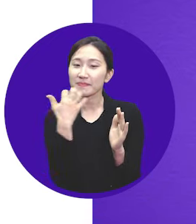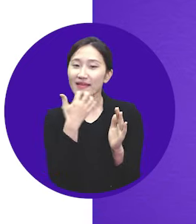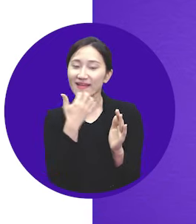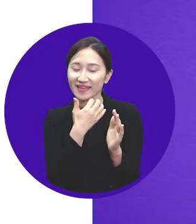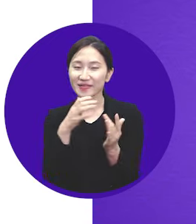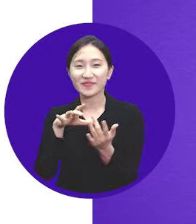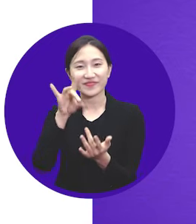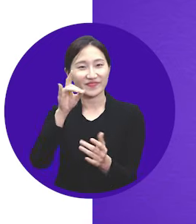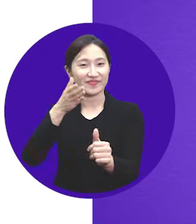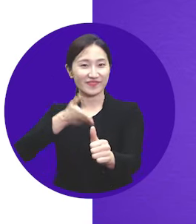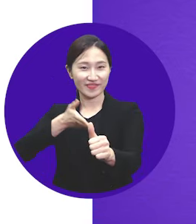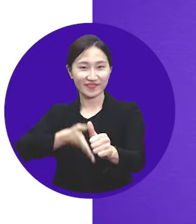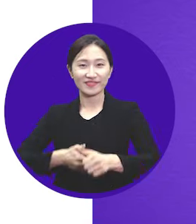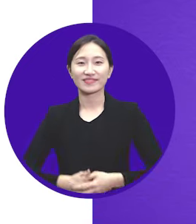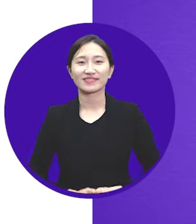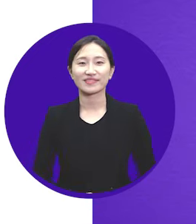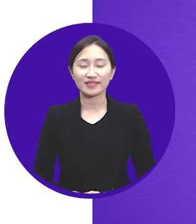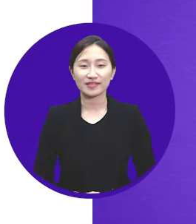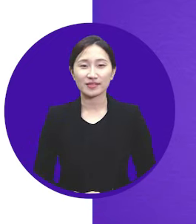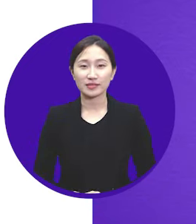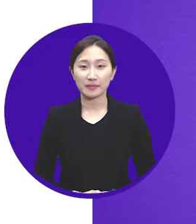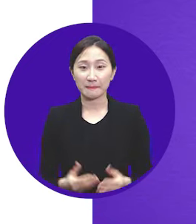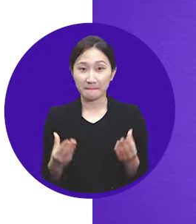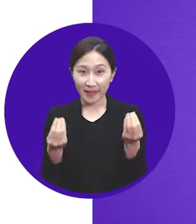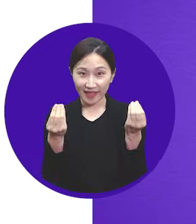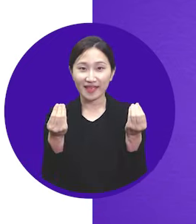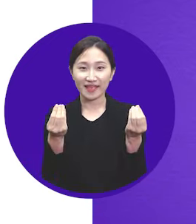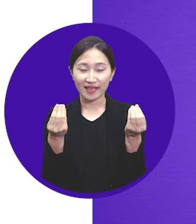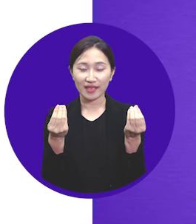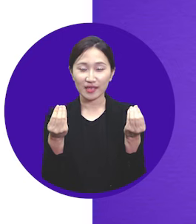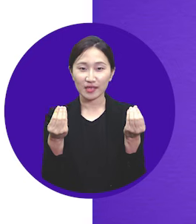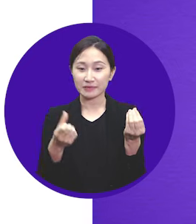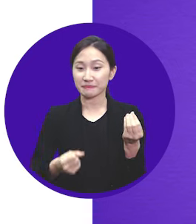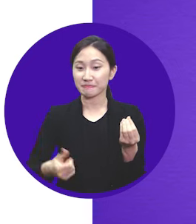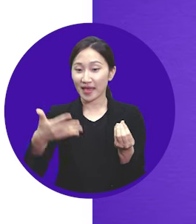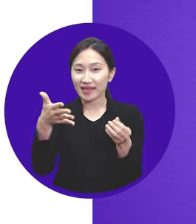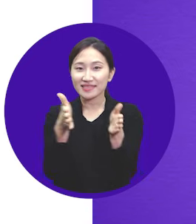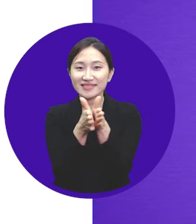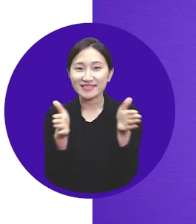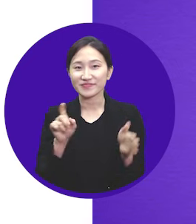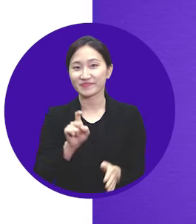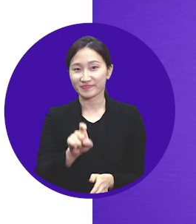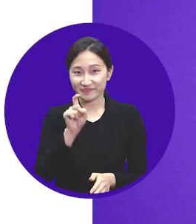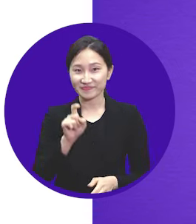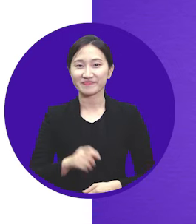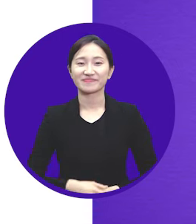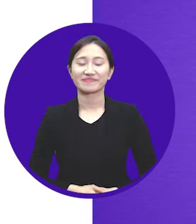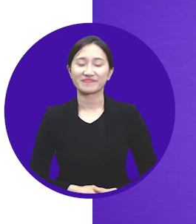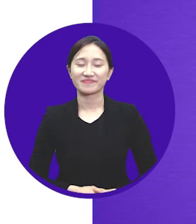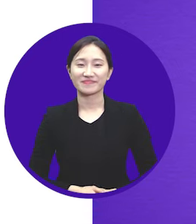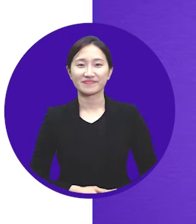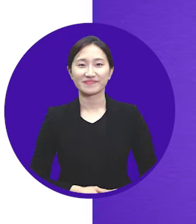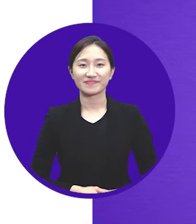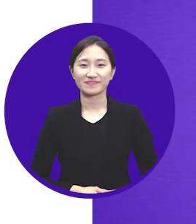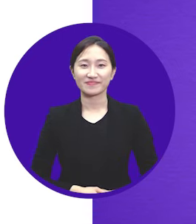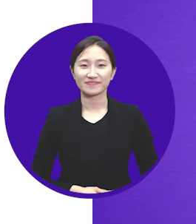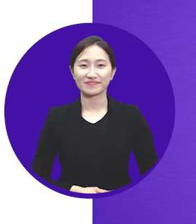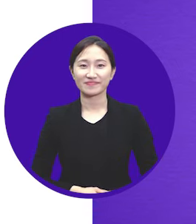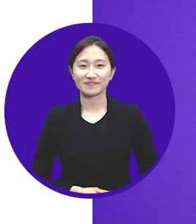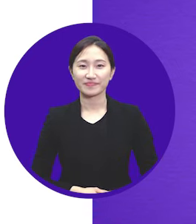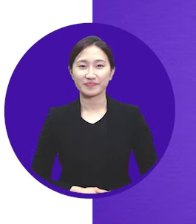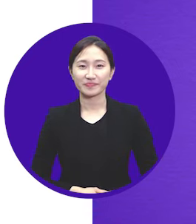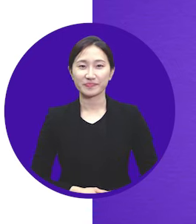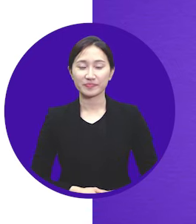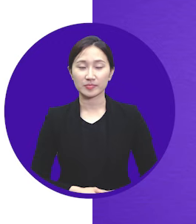설정하신 다음 마음에 드는 스킨을 선택해 주시면 됩니다. 설정이 다 끝난 다음 영웅문 시작하기를 눌러주시면 앱